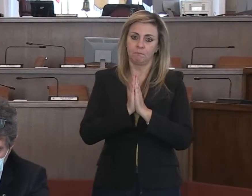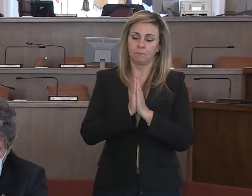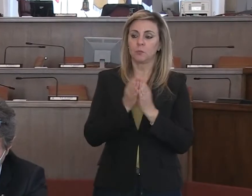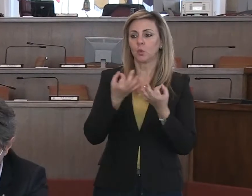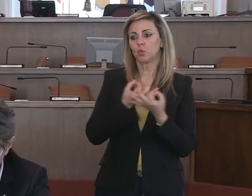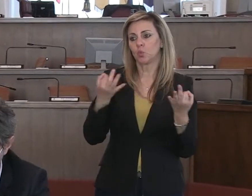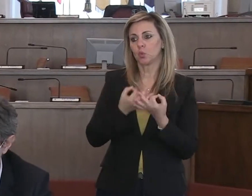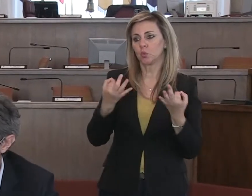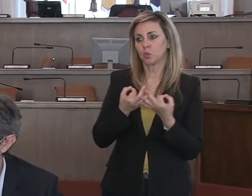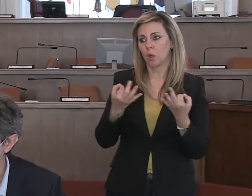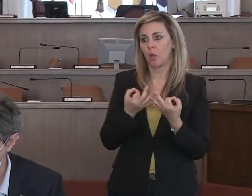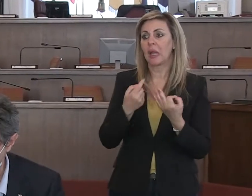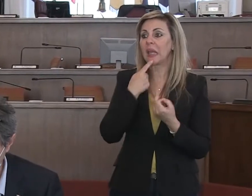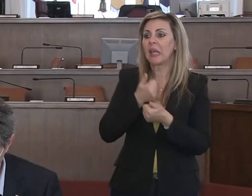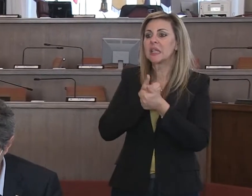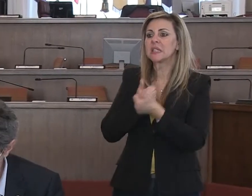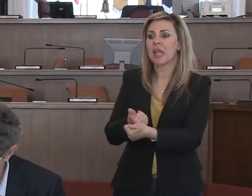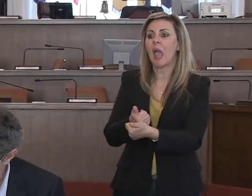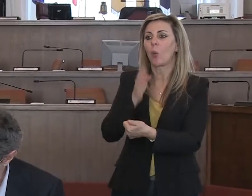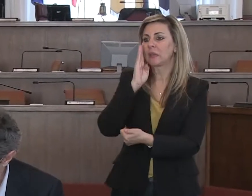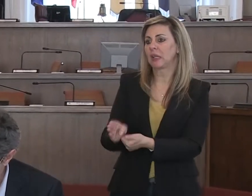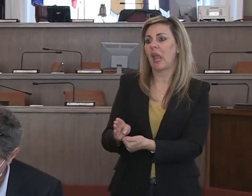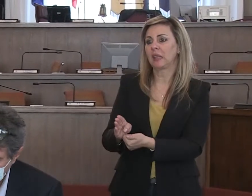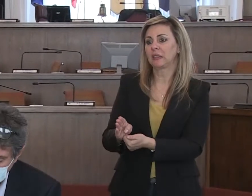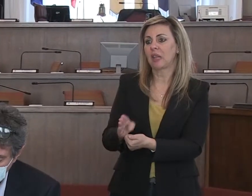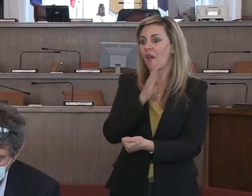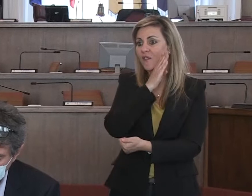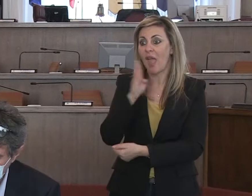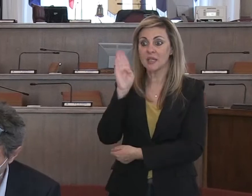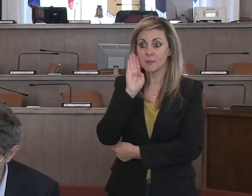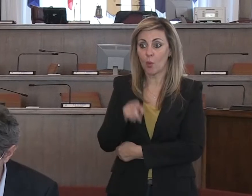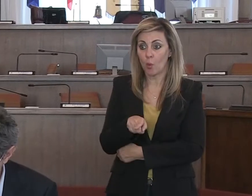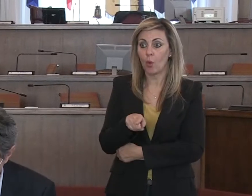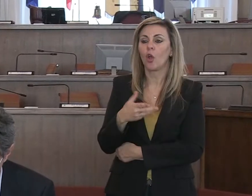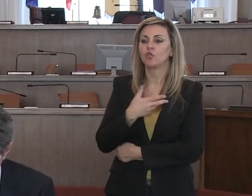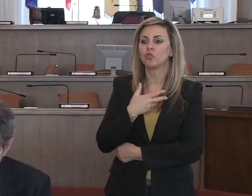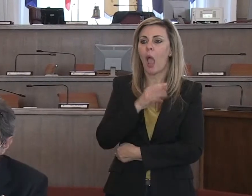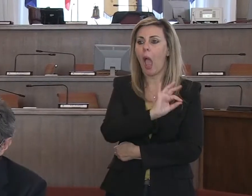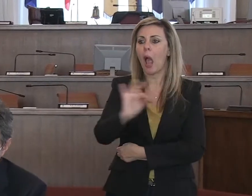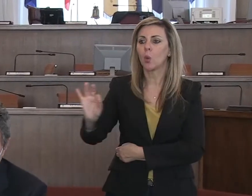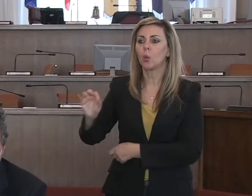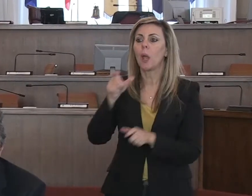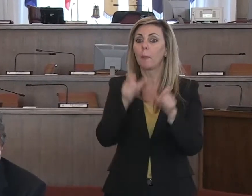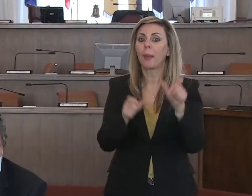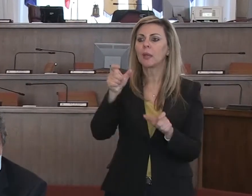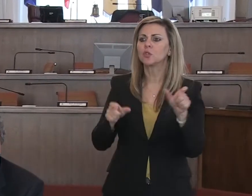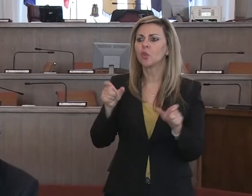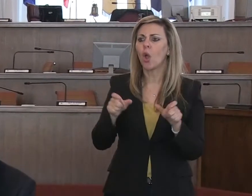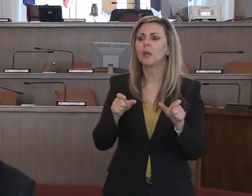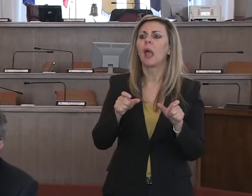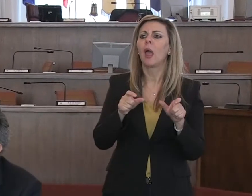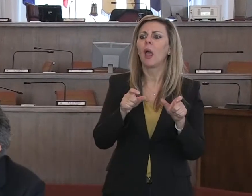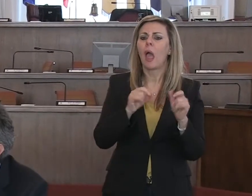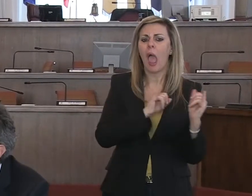sollecitazione tra chi sta seguendoci anche in diretta Facebook che ci sono casi di persone che vengono dimesse dall